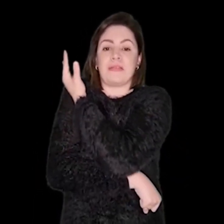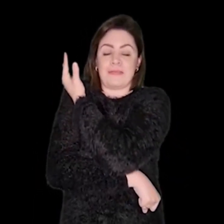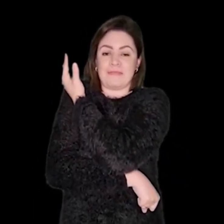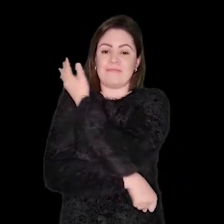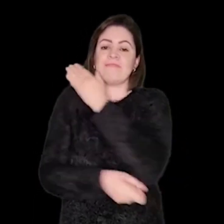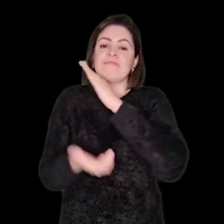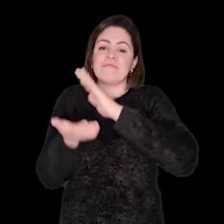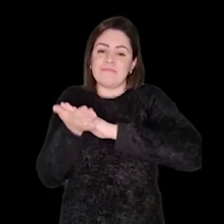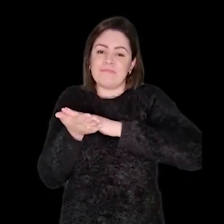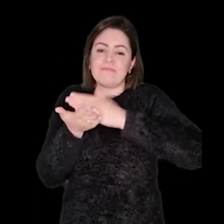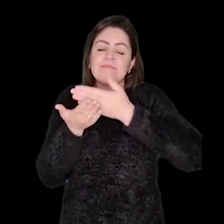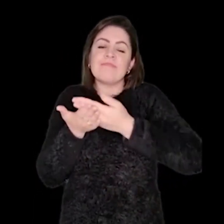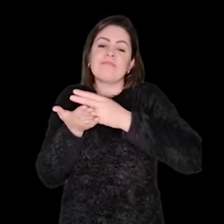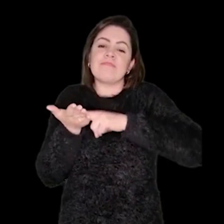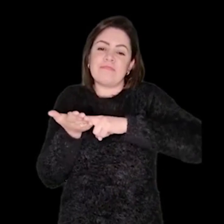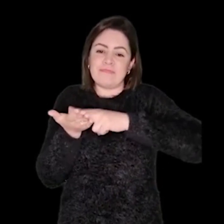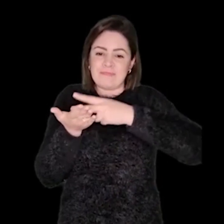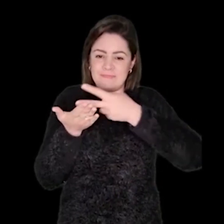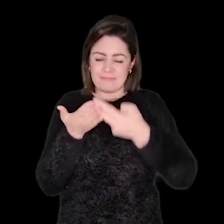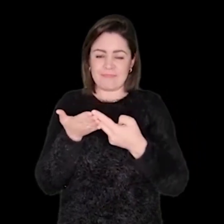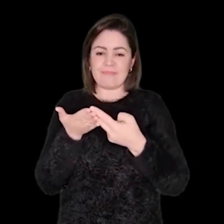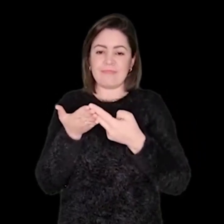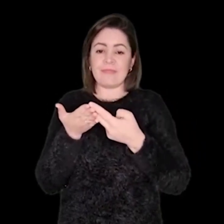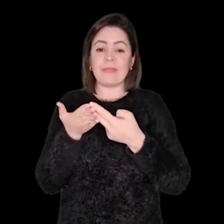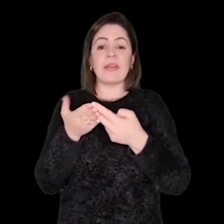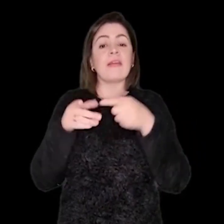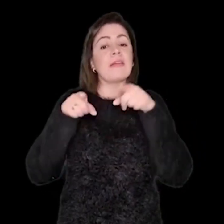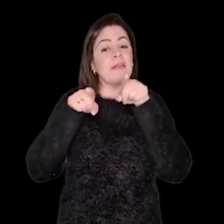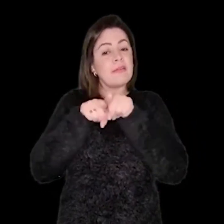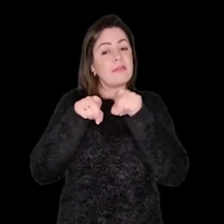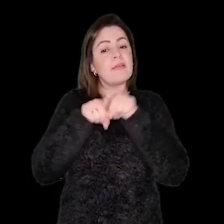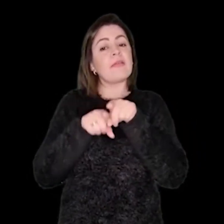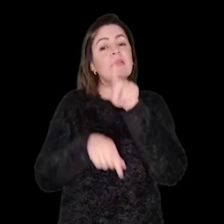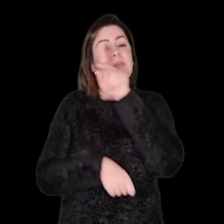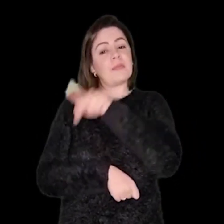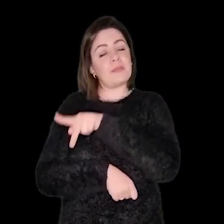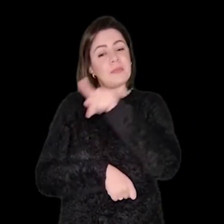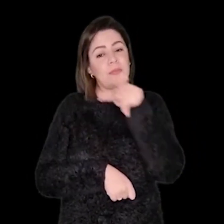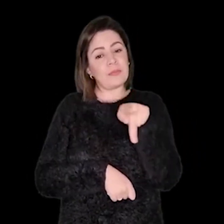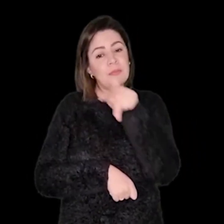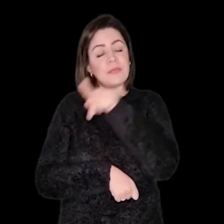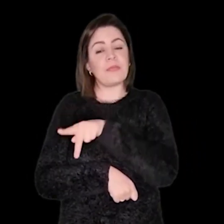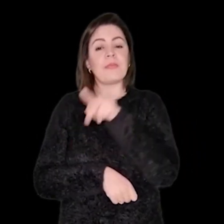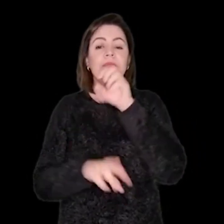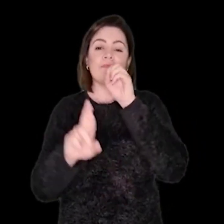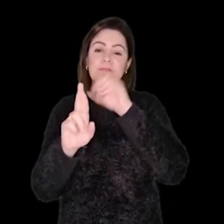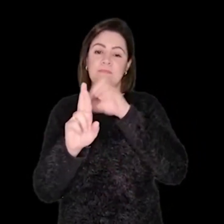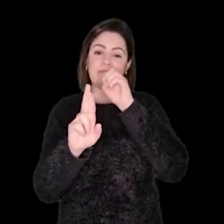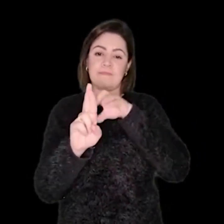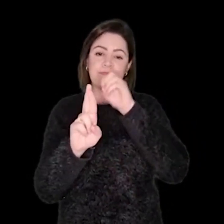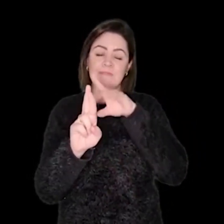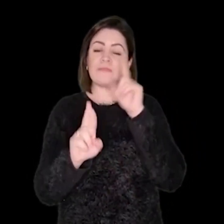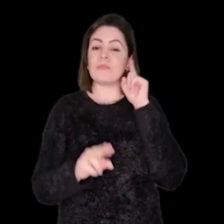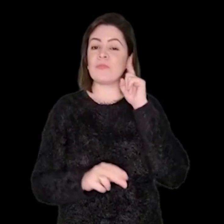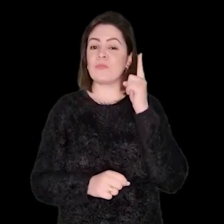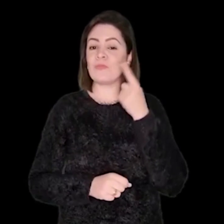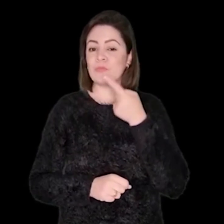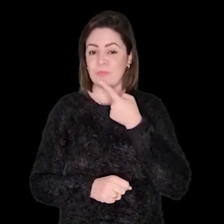Tenho experiência como intérprete na educação básica. E também como